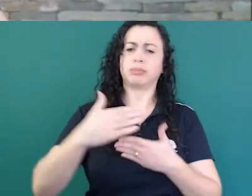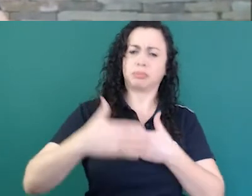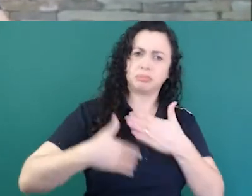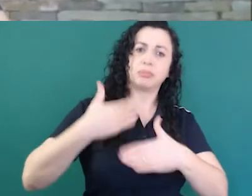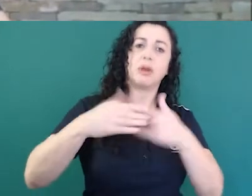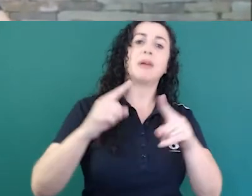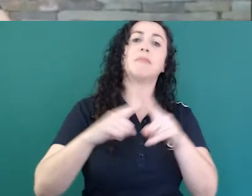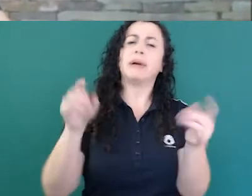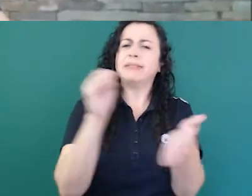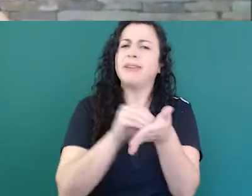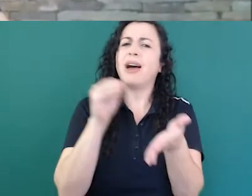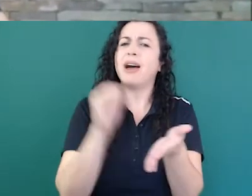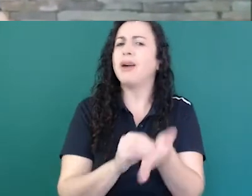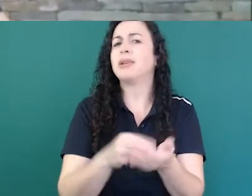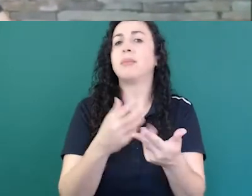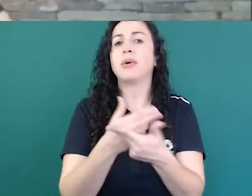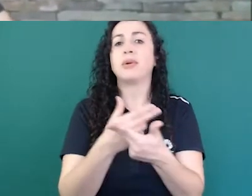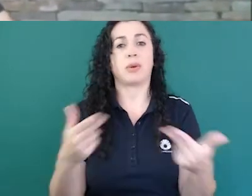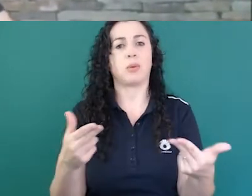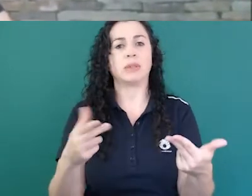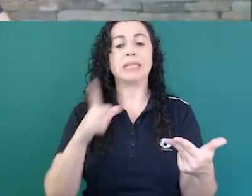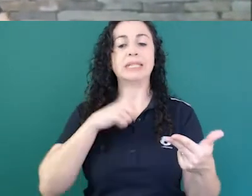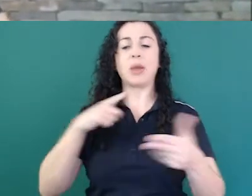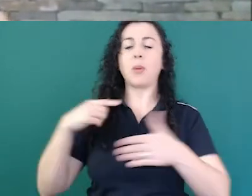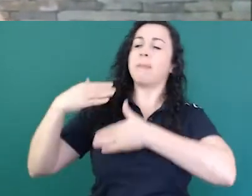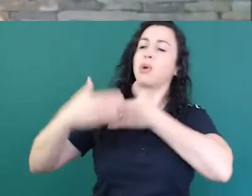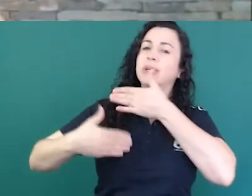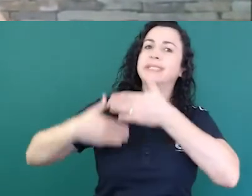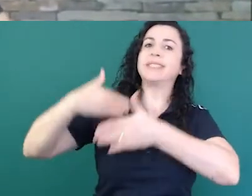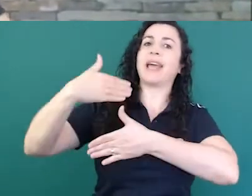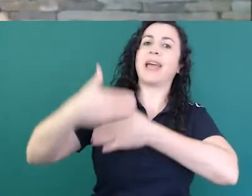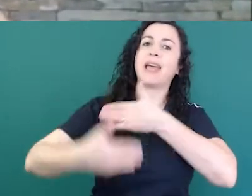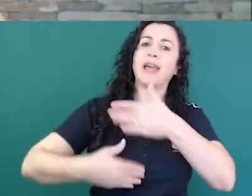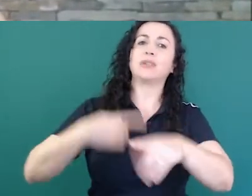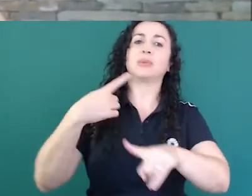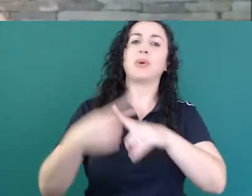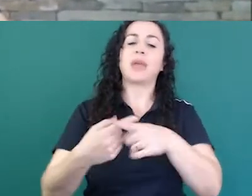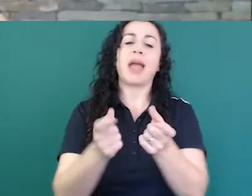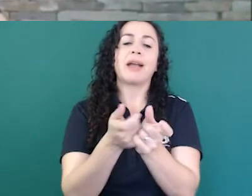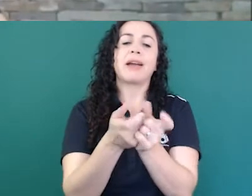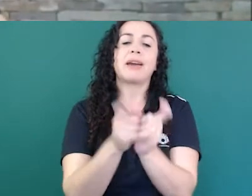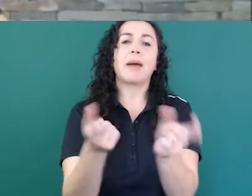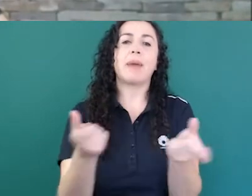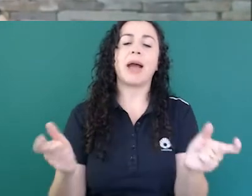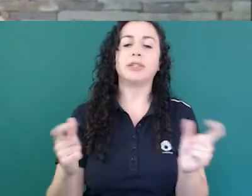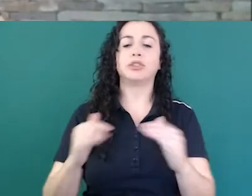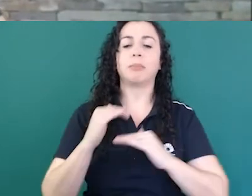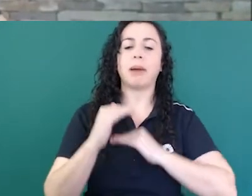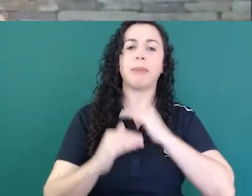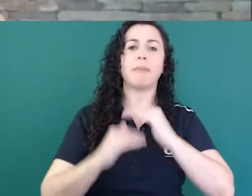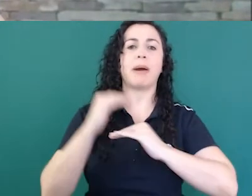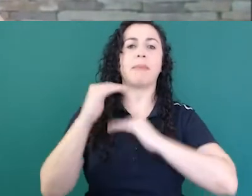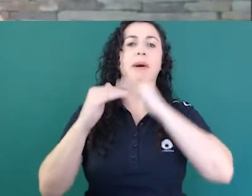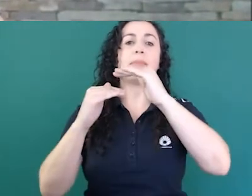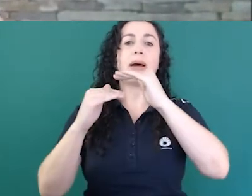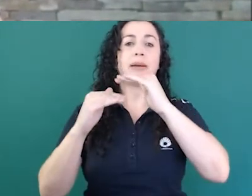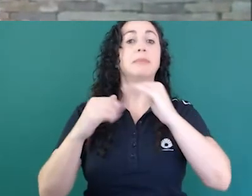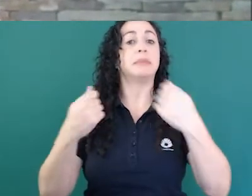coisa para ser feita. Há todo um processo de gramatização dessa língua que precisa acontecer. Então, no nosso